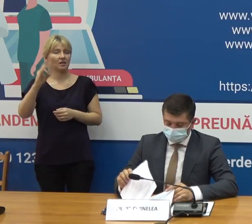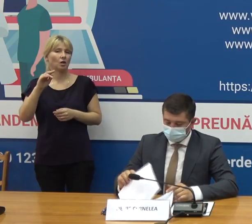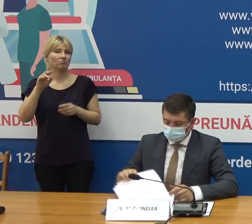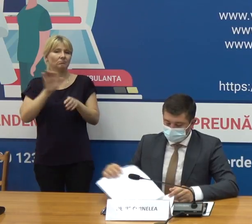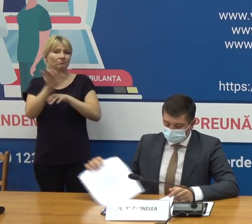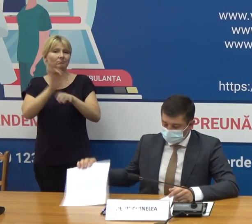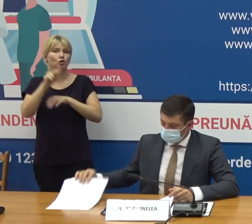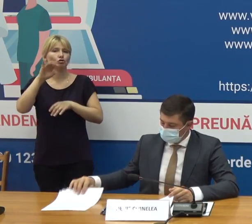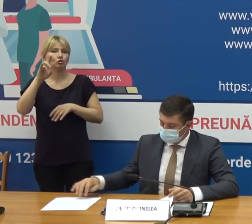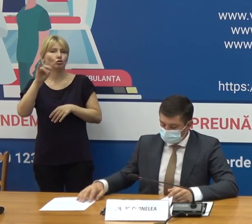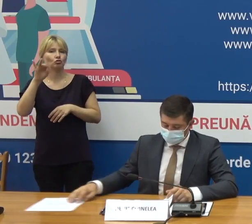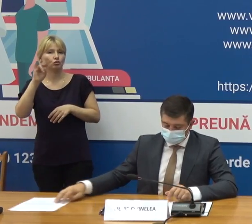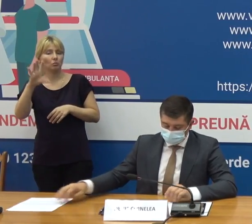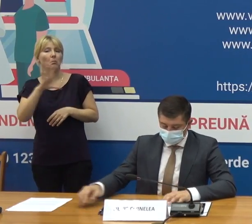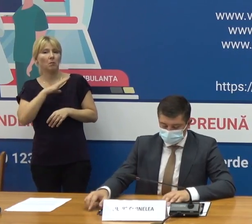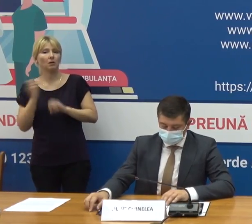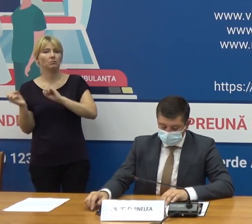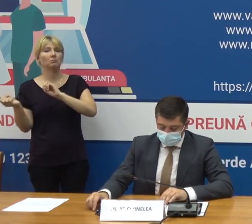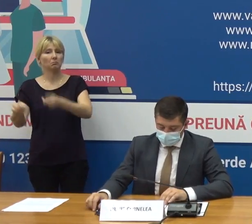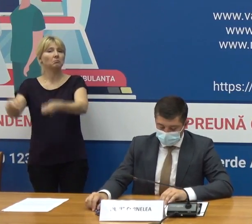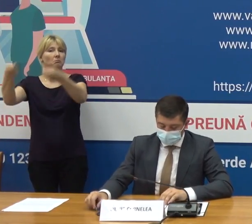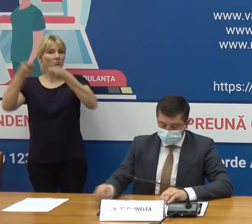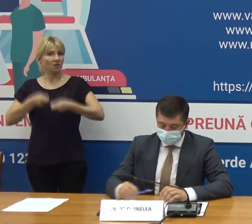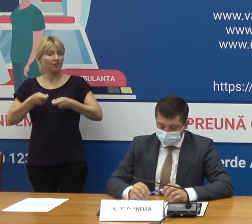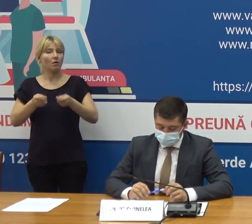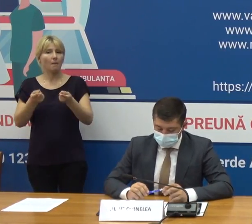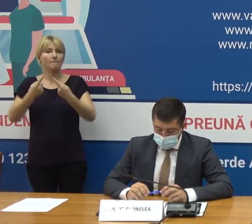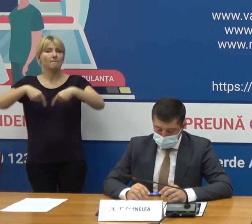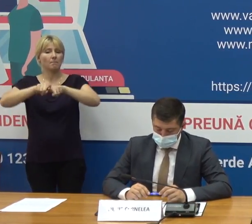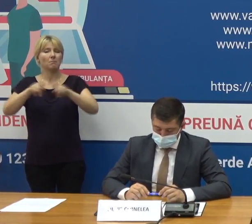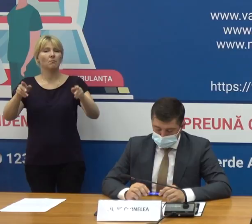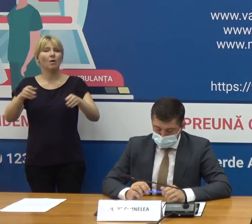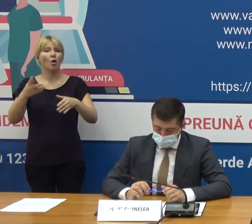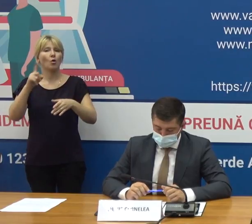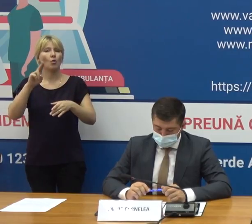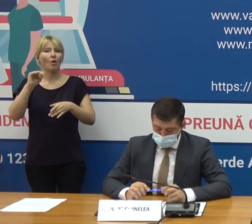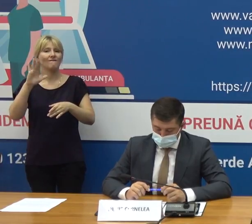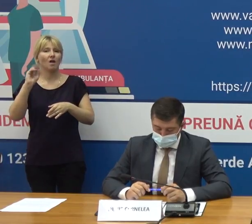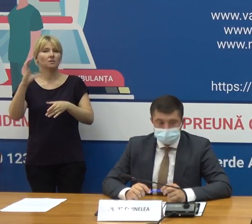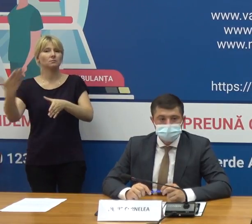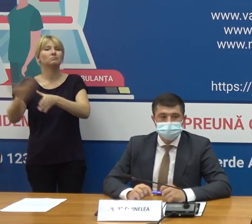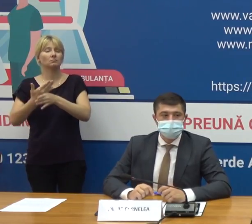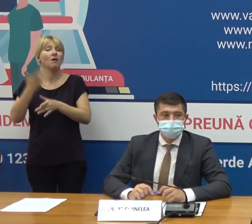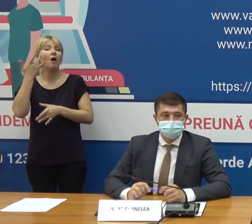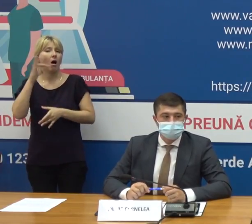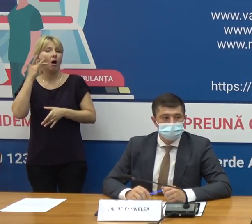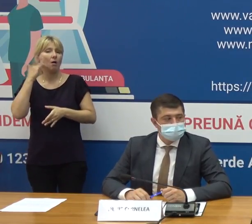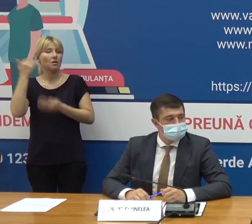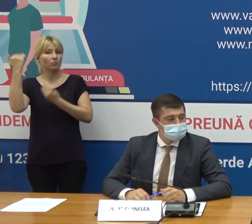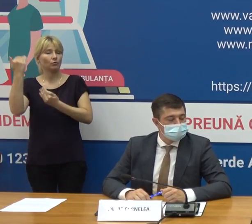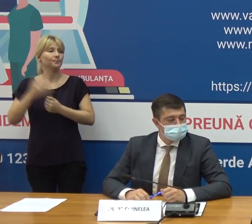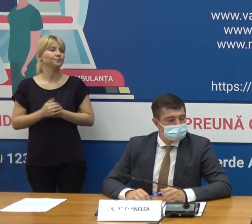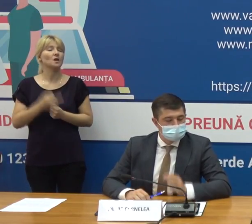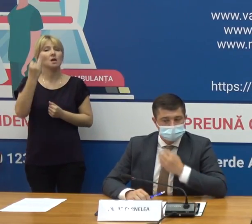Johnson, care a fost livrat țării noastre prin platformă COVAX de către Guvernul Statelor Unite ale Americii. Și